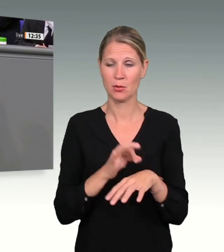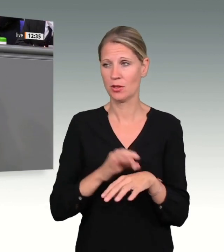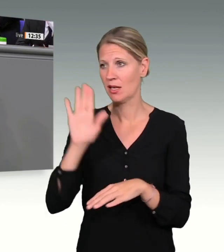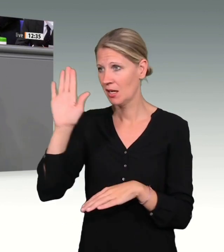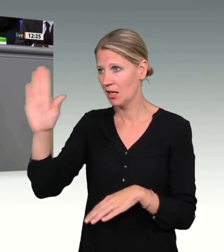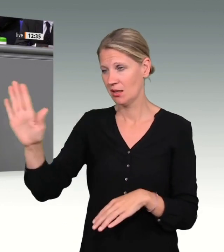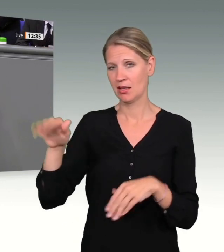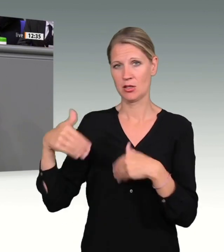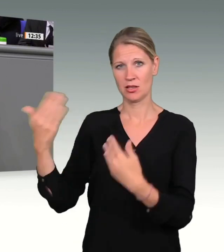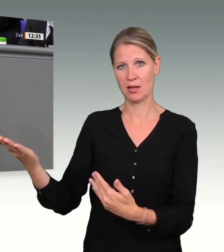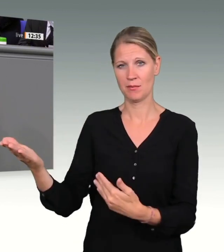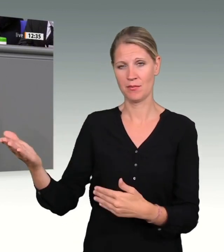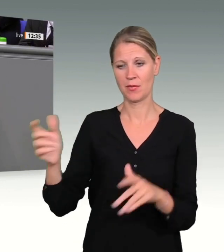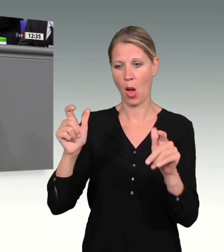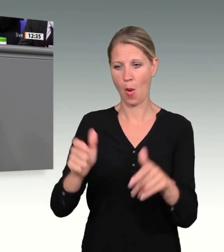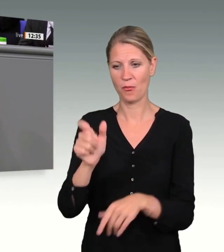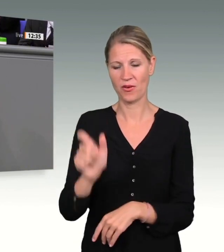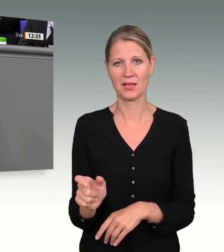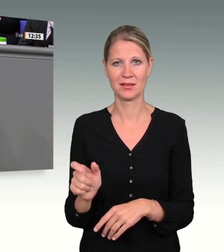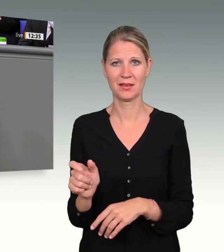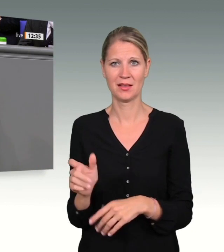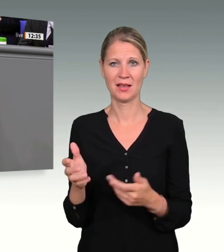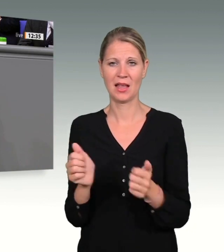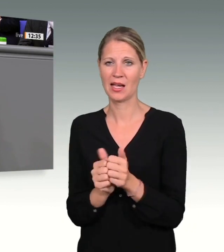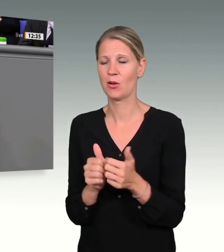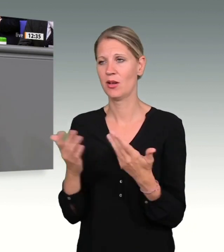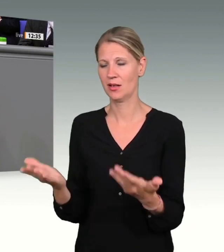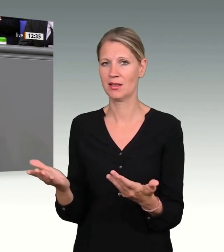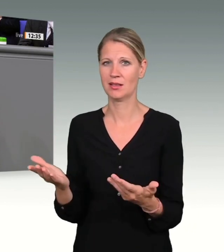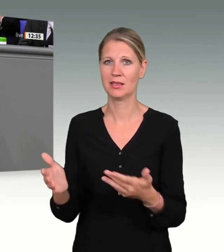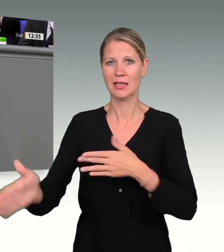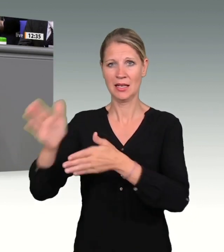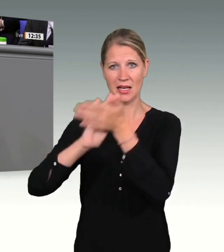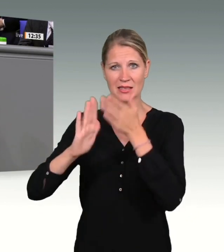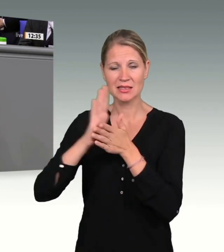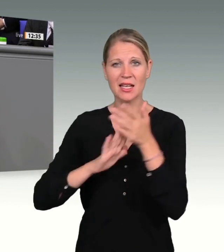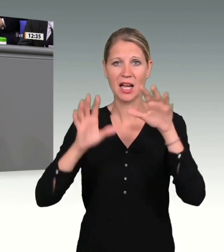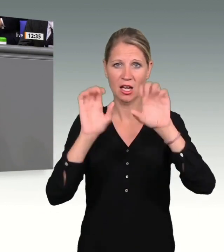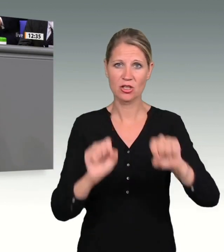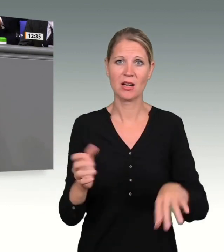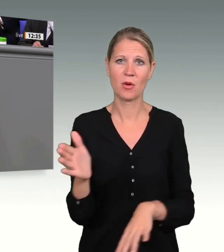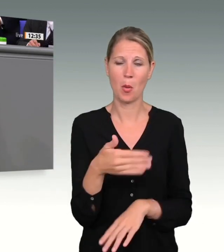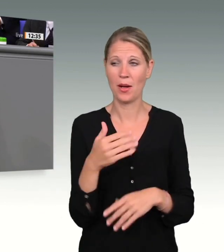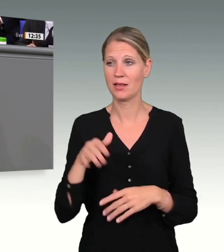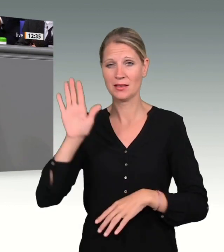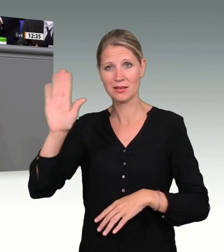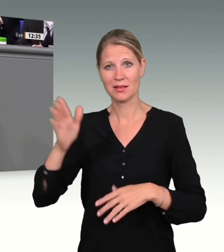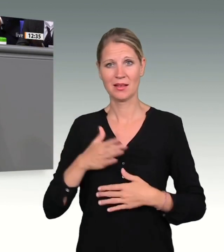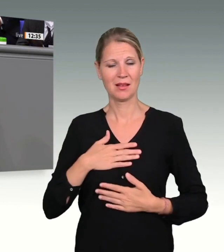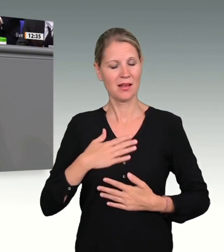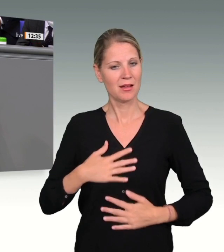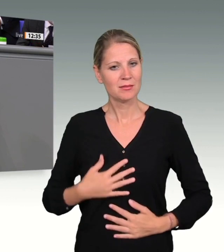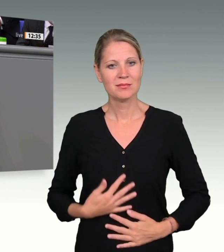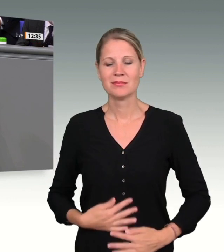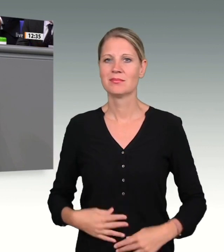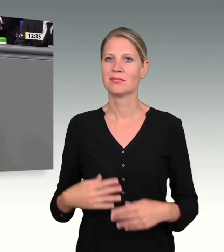Was Sie uns berichtet haben nach dem Anschlag, wie es Ihnen ergangen ist, ist wirklich beschämend. Ich glaube,